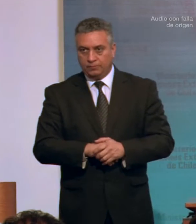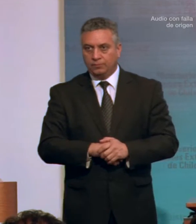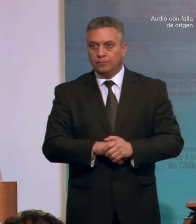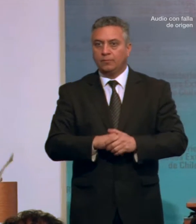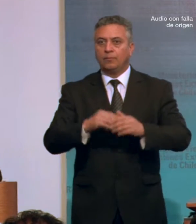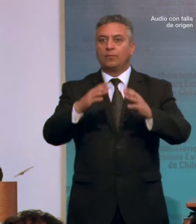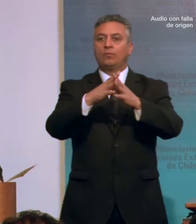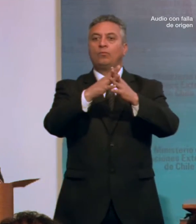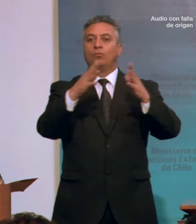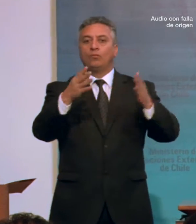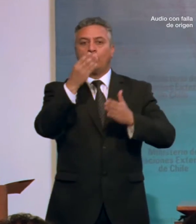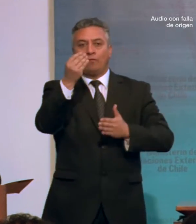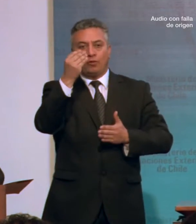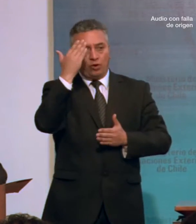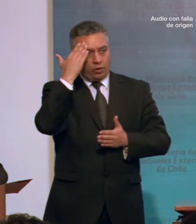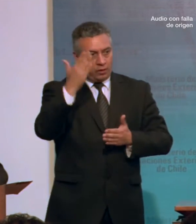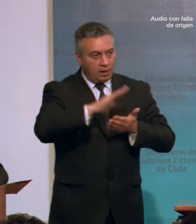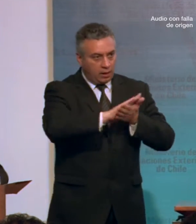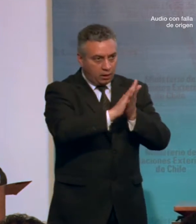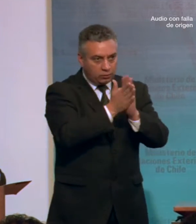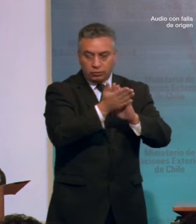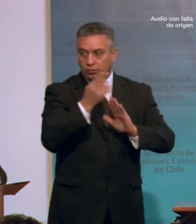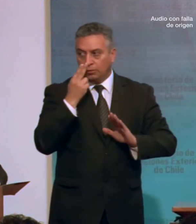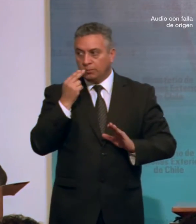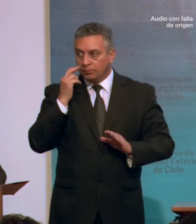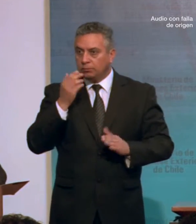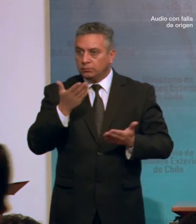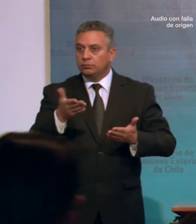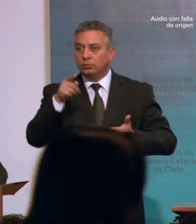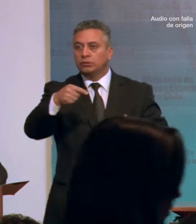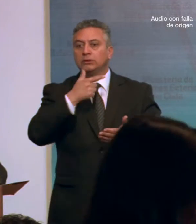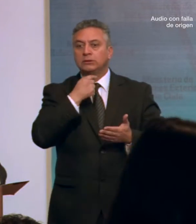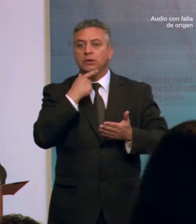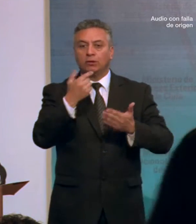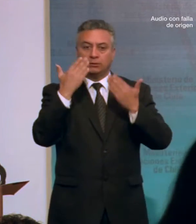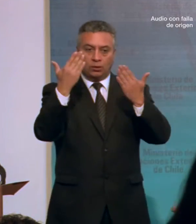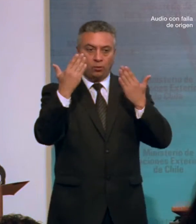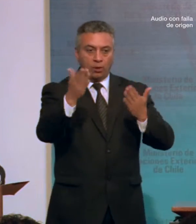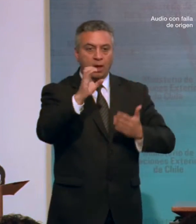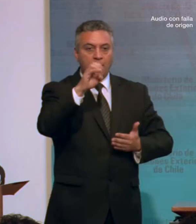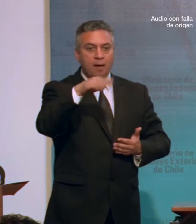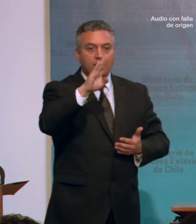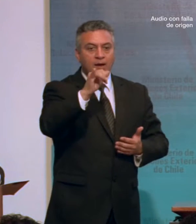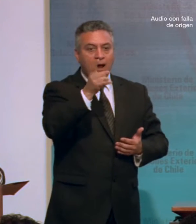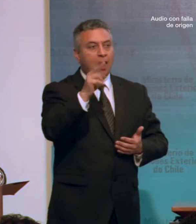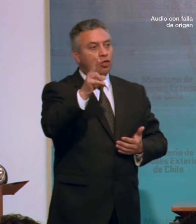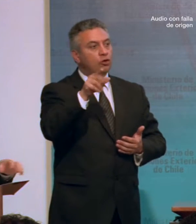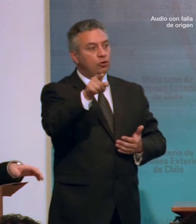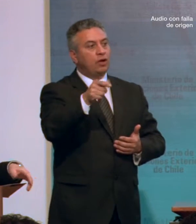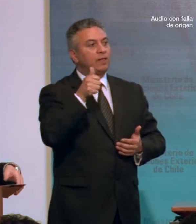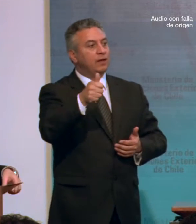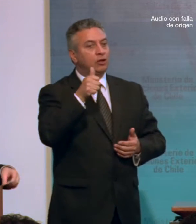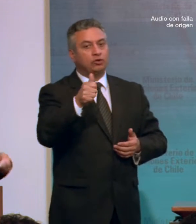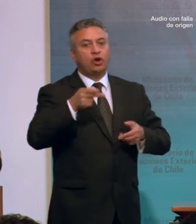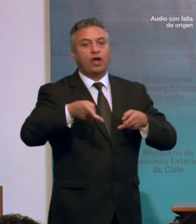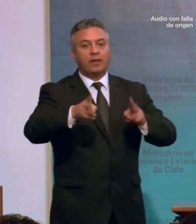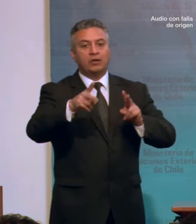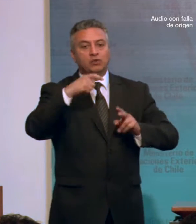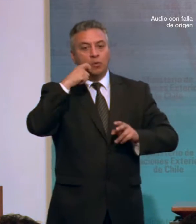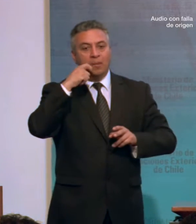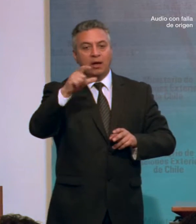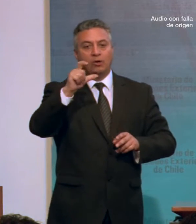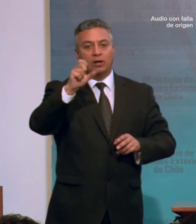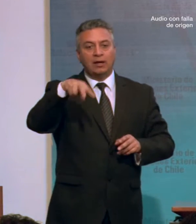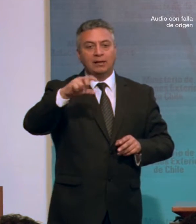Buenos días a todos y a todas. Quiero estar saludando al embajador Hernán Quezada, director de Derechos Humanos de la Cancillería,